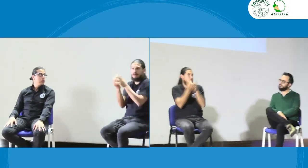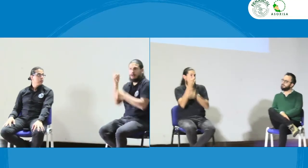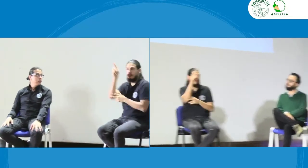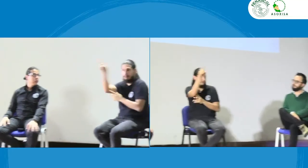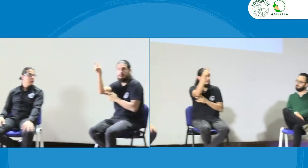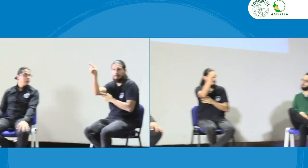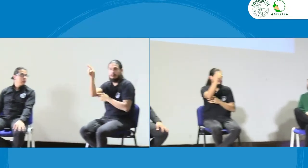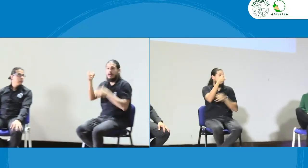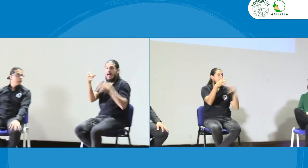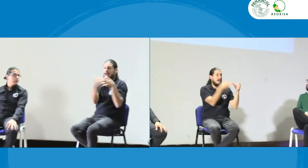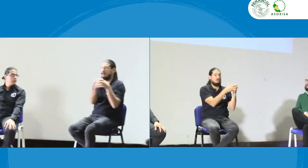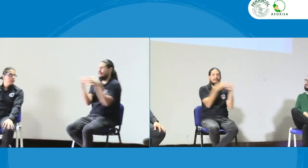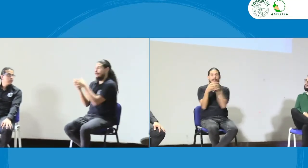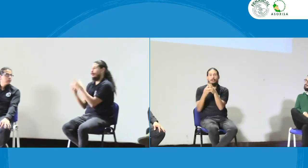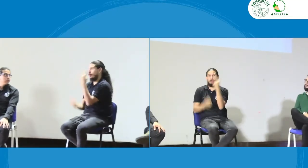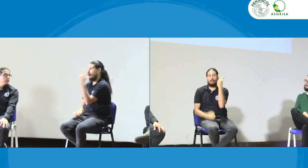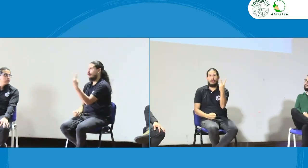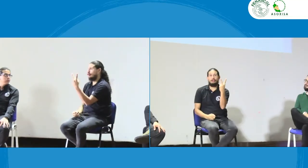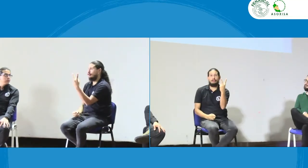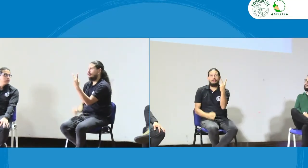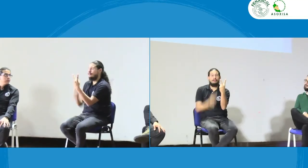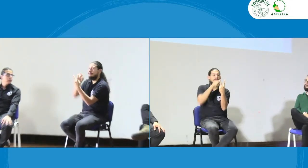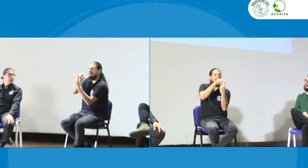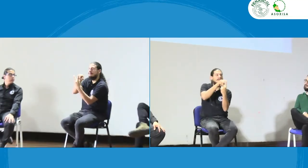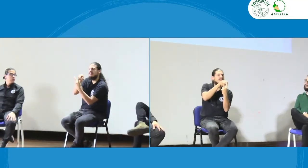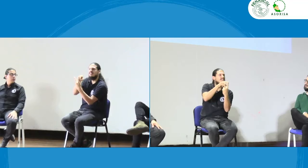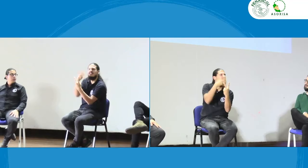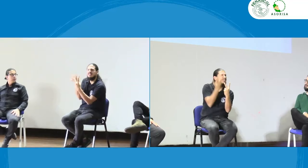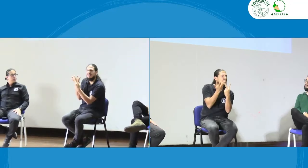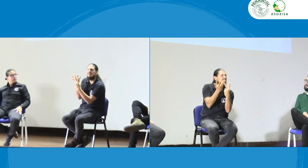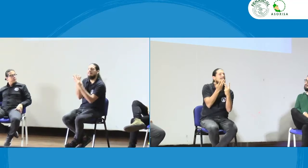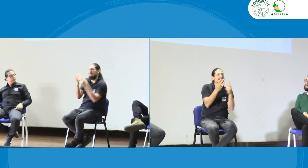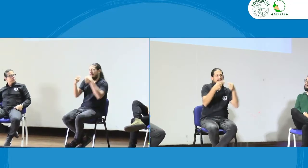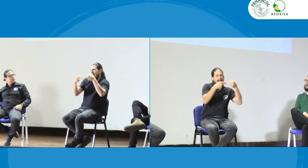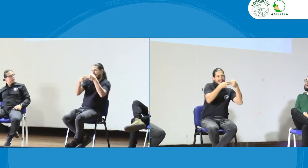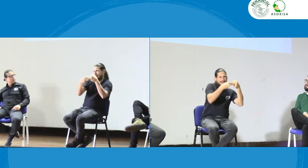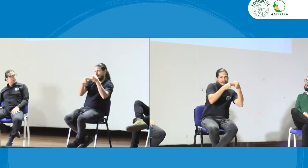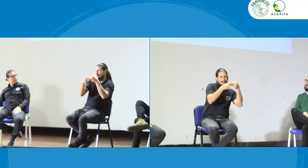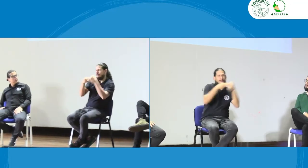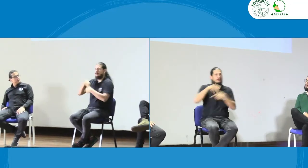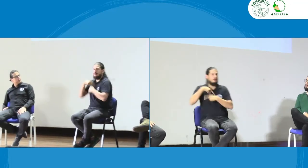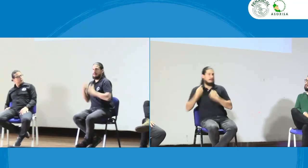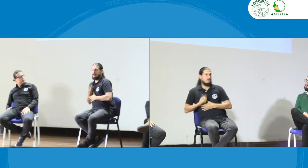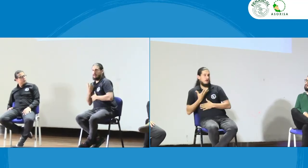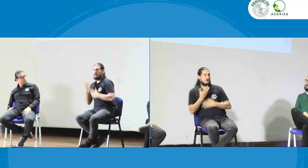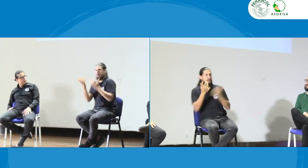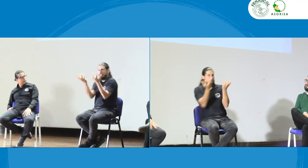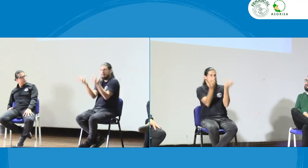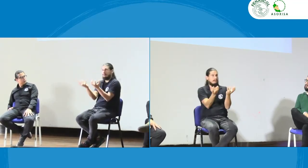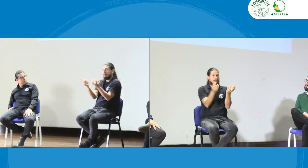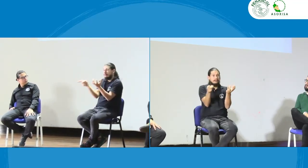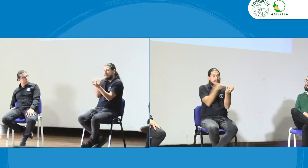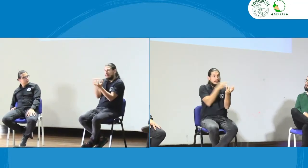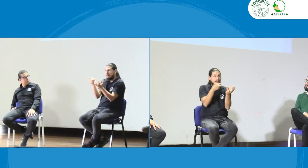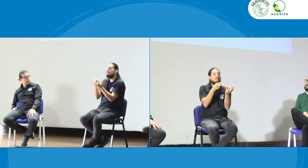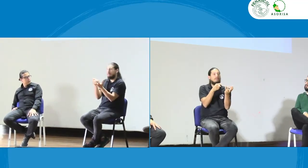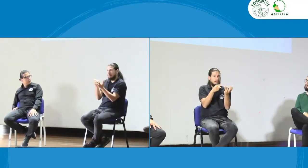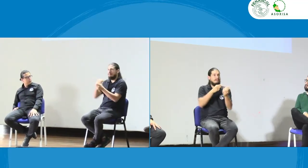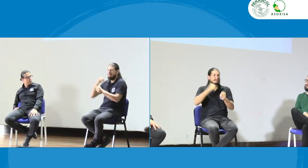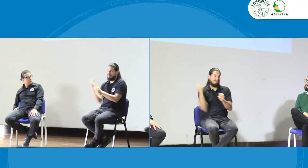por ejemplo en Nariño en Pasto hay dos asociaciones una que es esta y